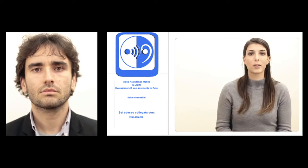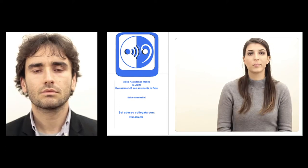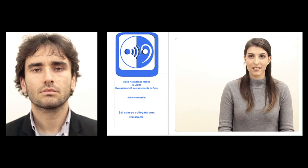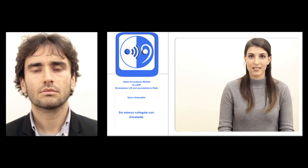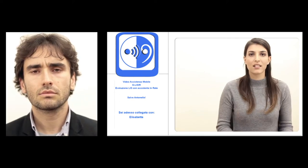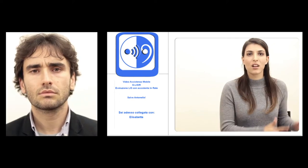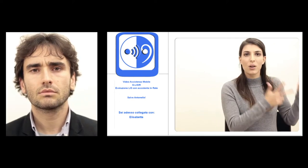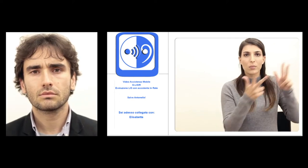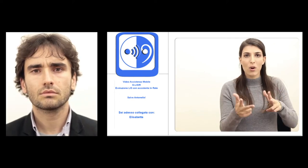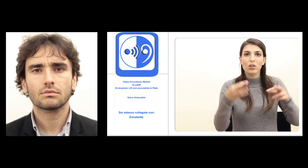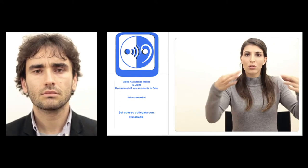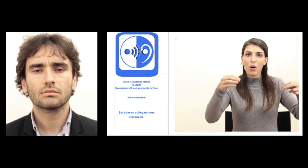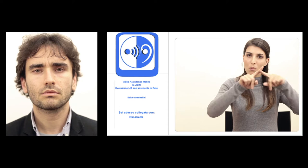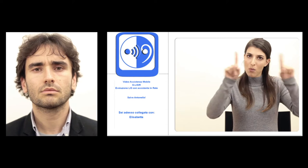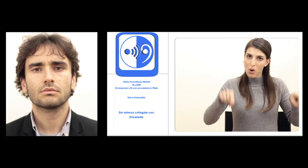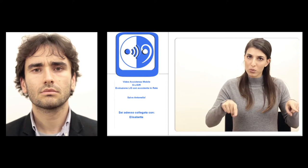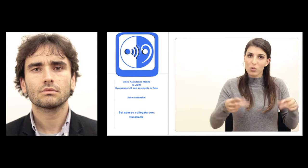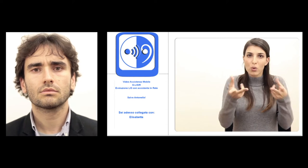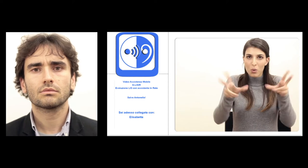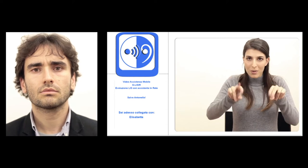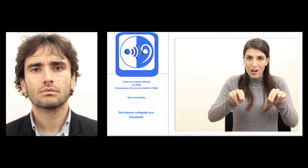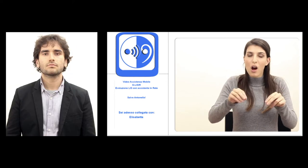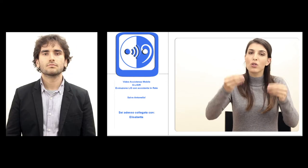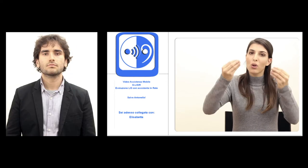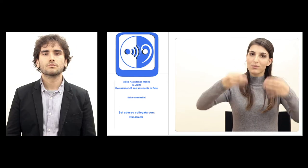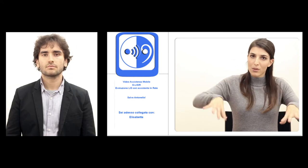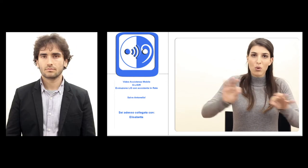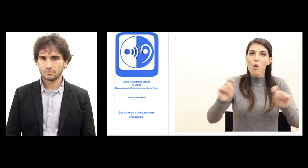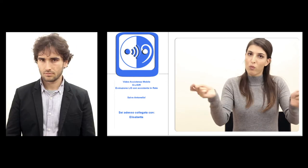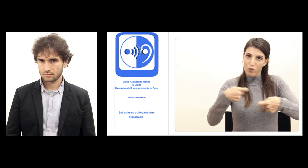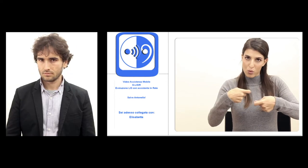Deve prendere il modulo del duplicato per furto o smarrimento allo sportello 4.